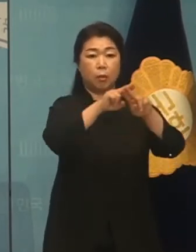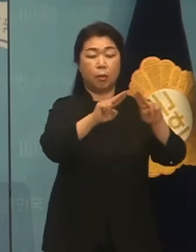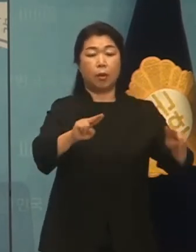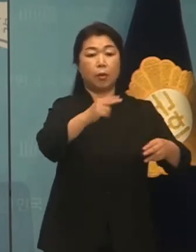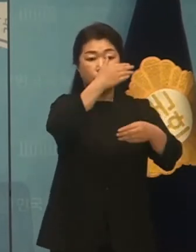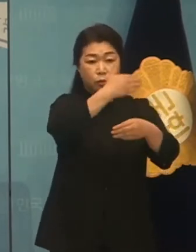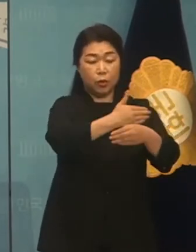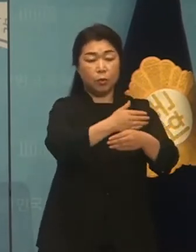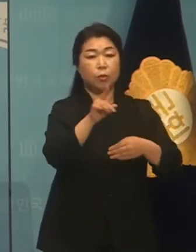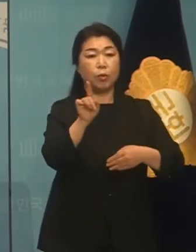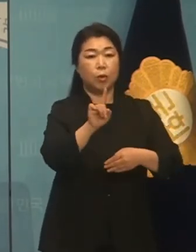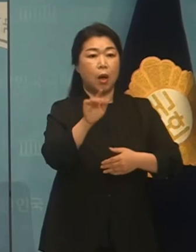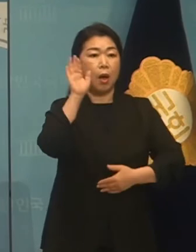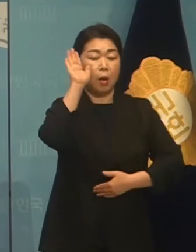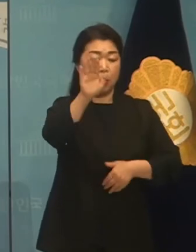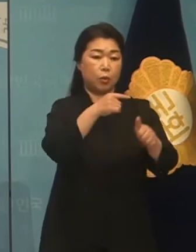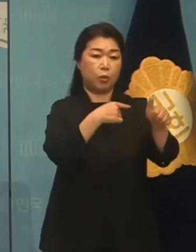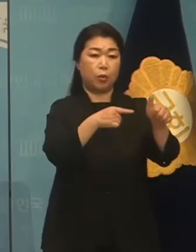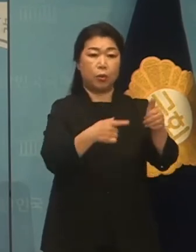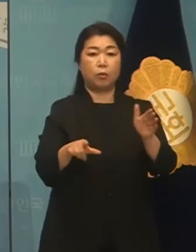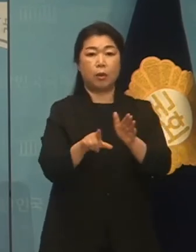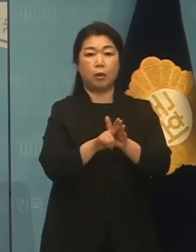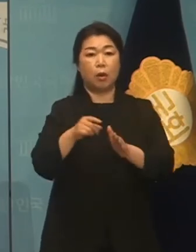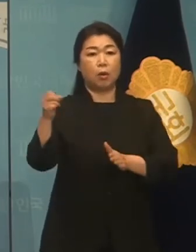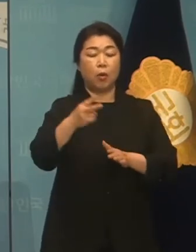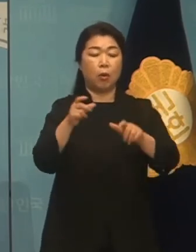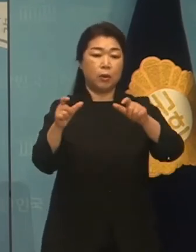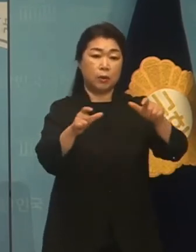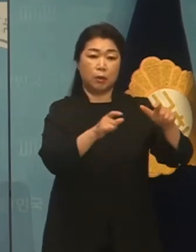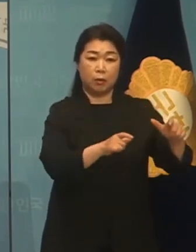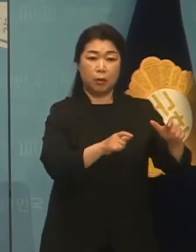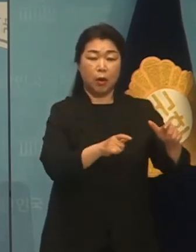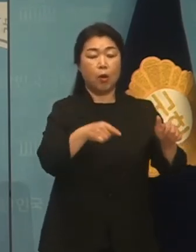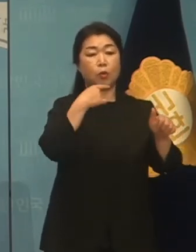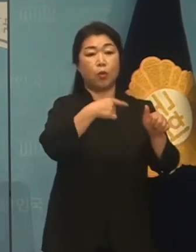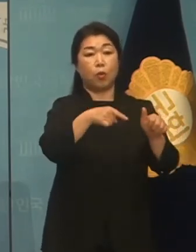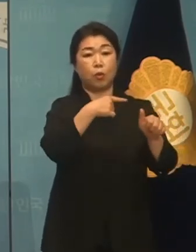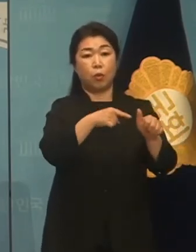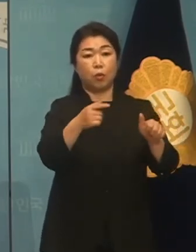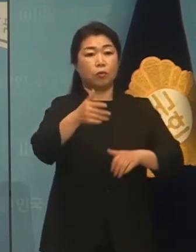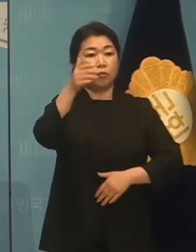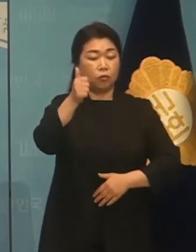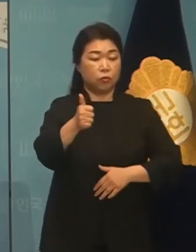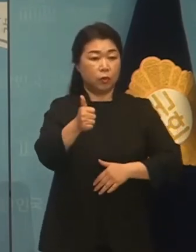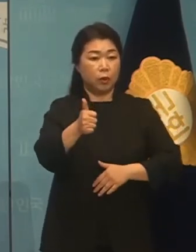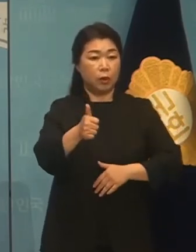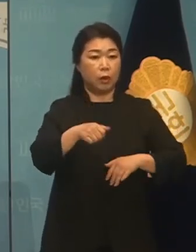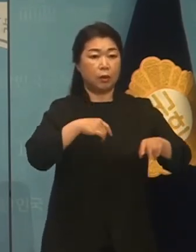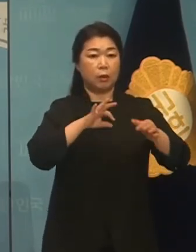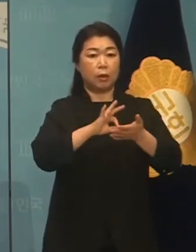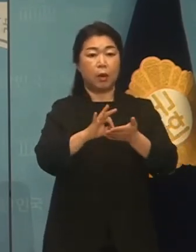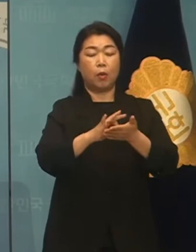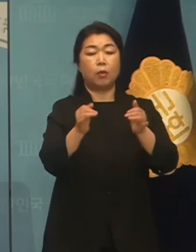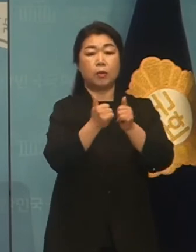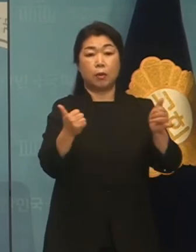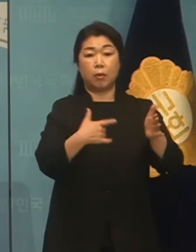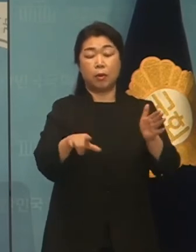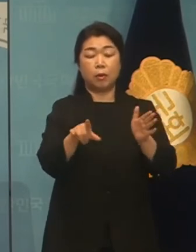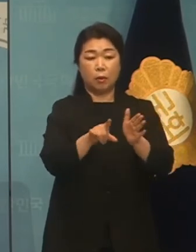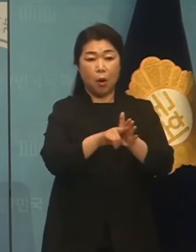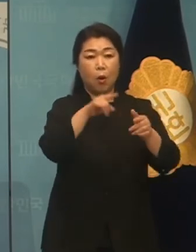미래 교육을 위해 그리고 지역의 교육 주체들을 위해 교육적